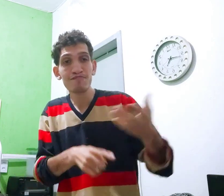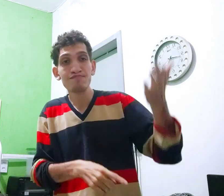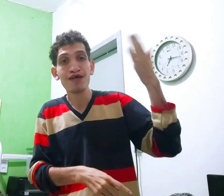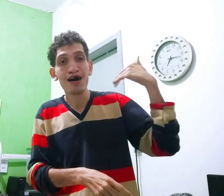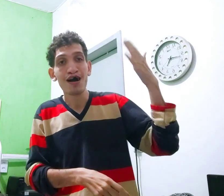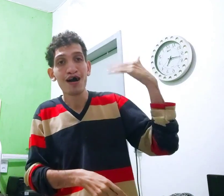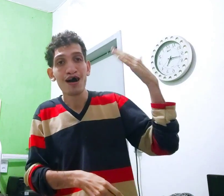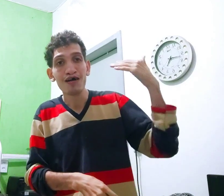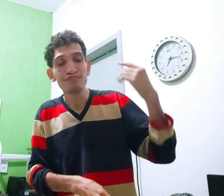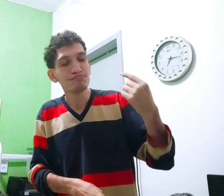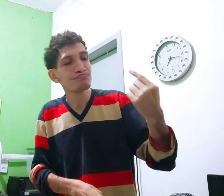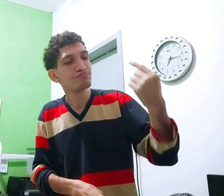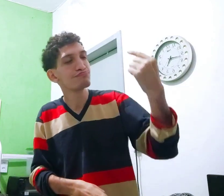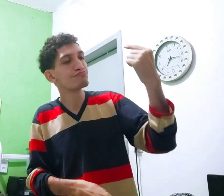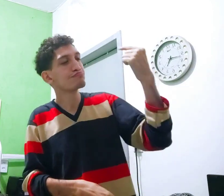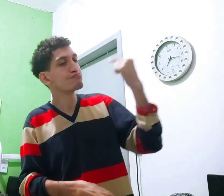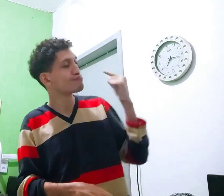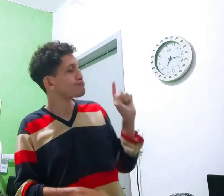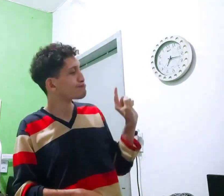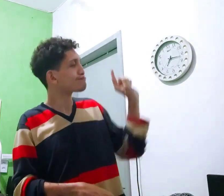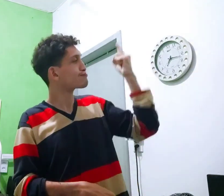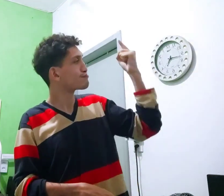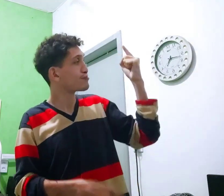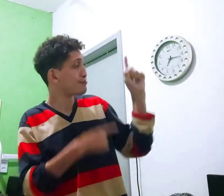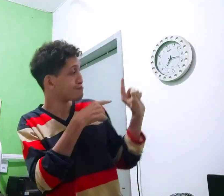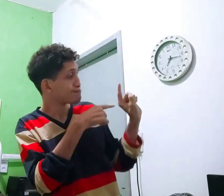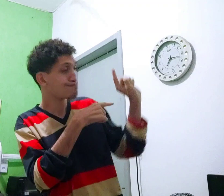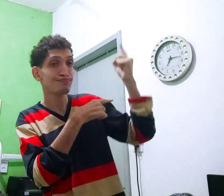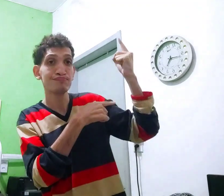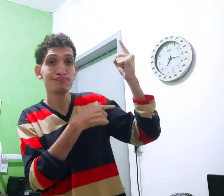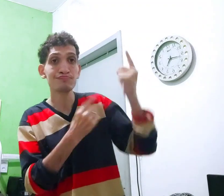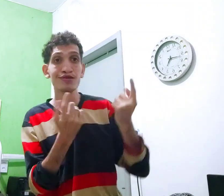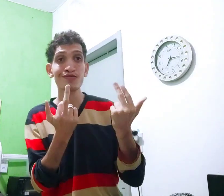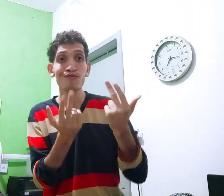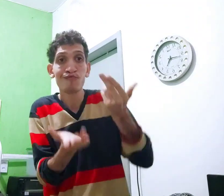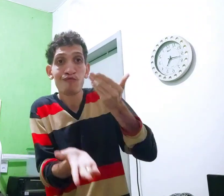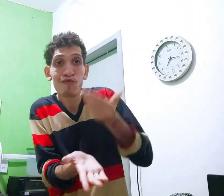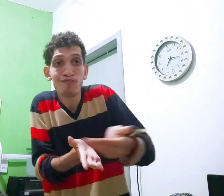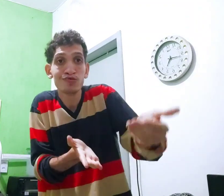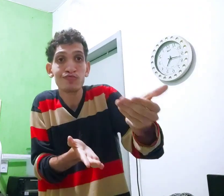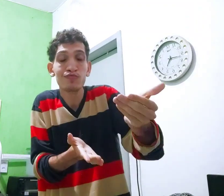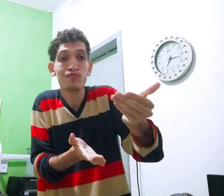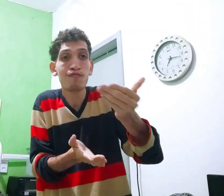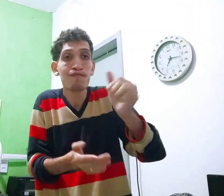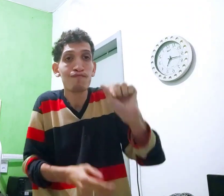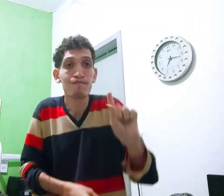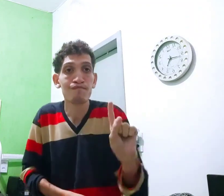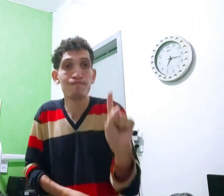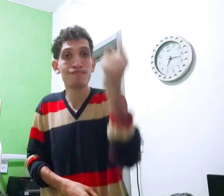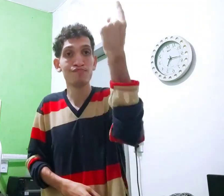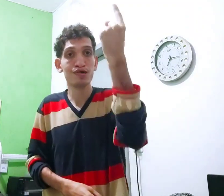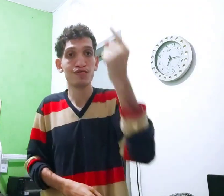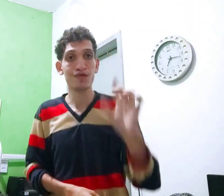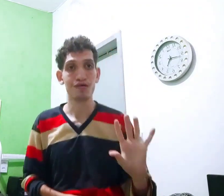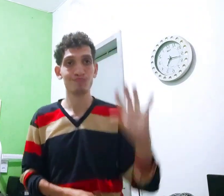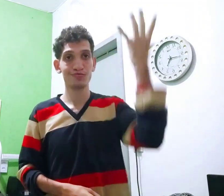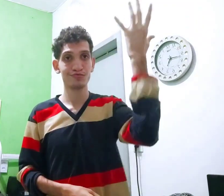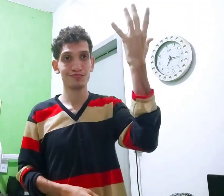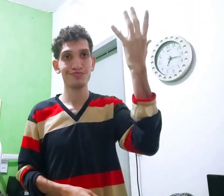Por quê? É lá atrás, passado. E primeiro, primeiro, é igual o começo, igual o primeiro